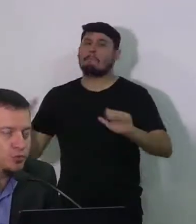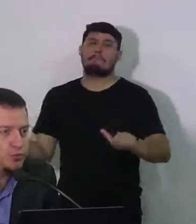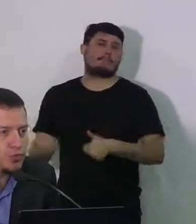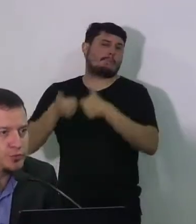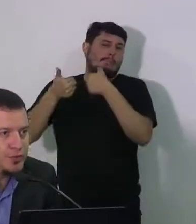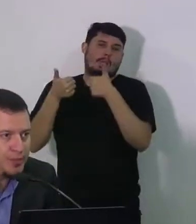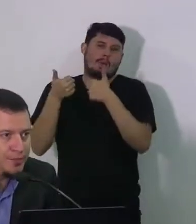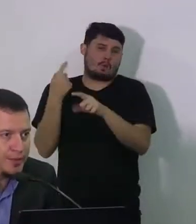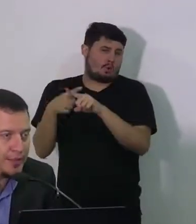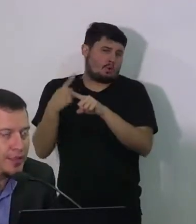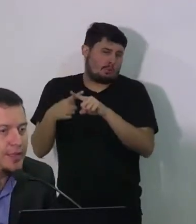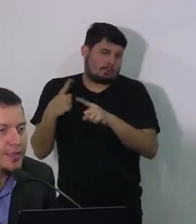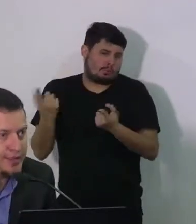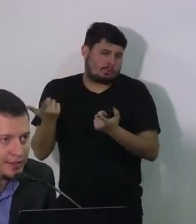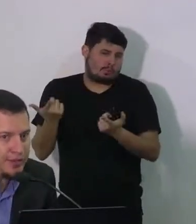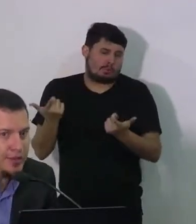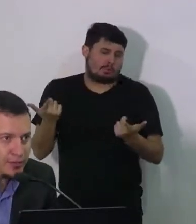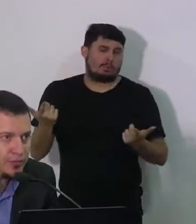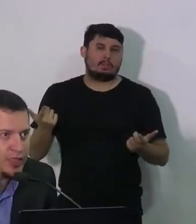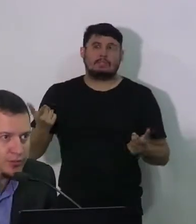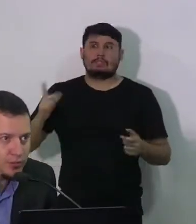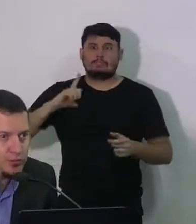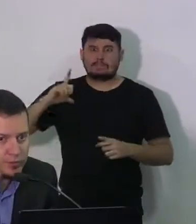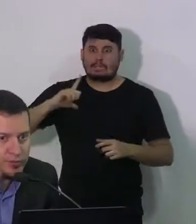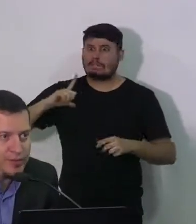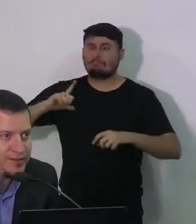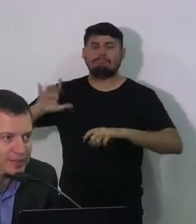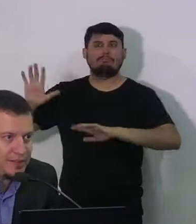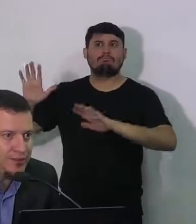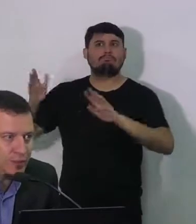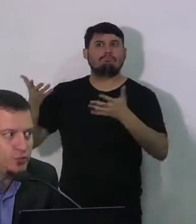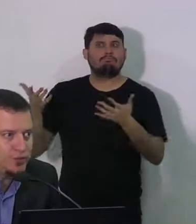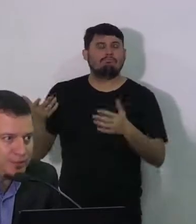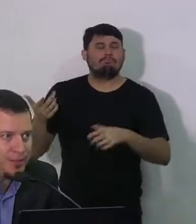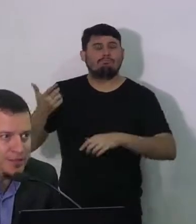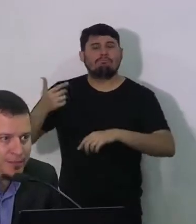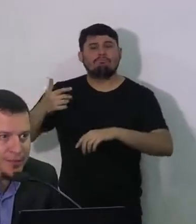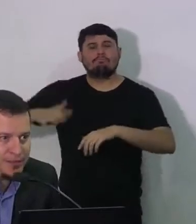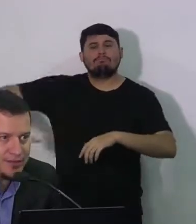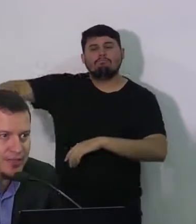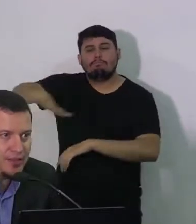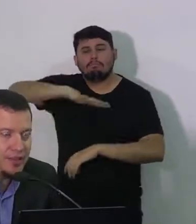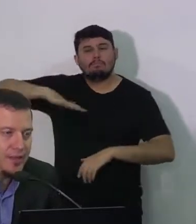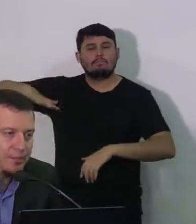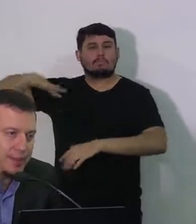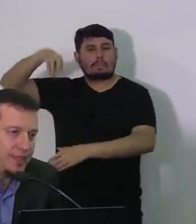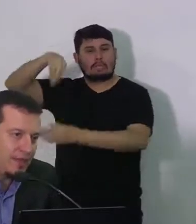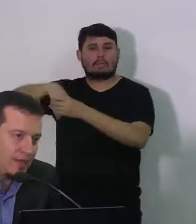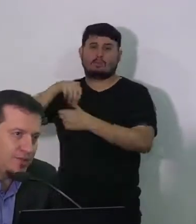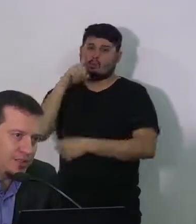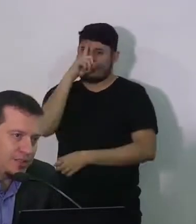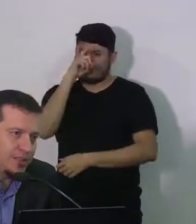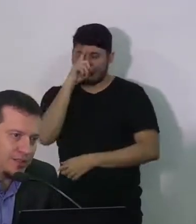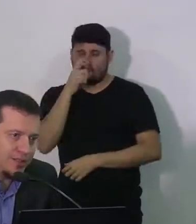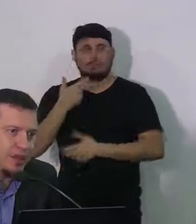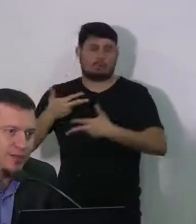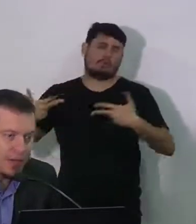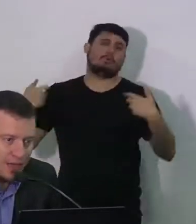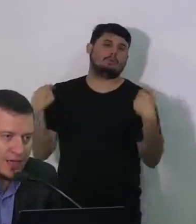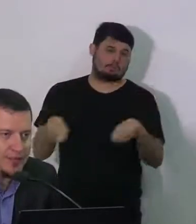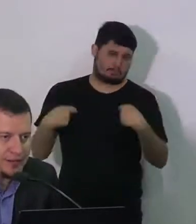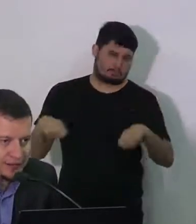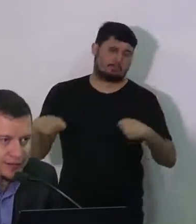de tempo curto no hospital de campanha. E a gente tem estudado, como foi apresentado, outros espaços também da cidade para que, caso seja